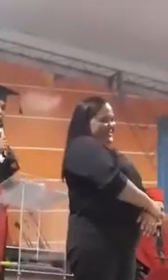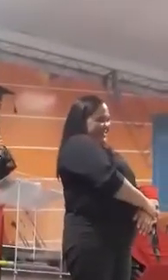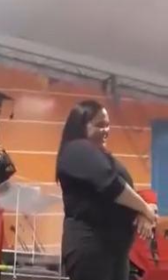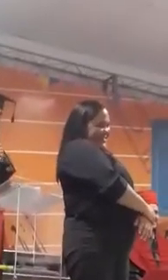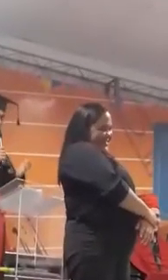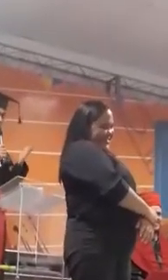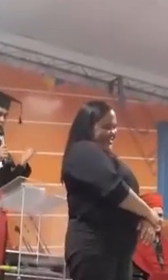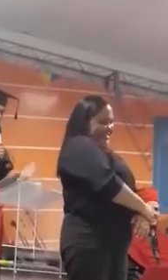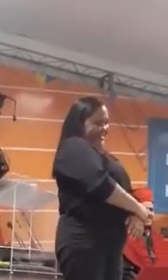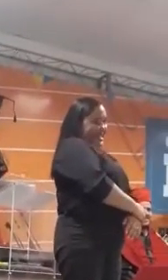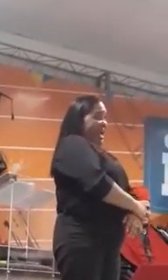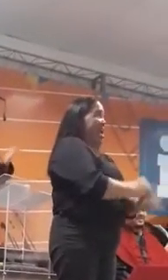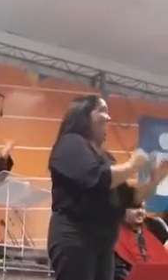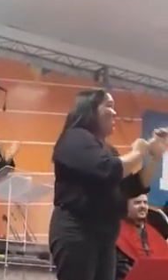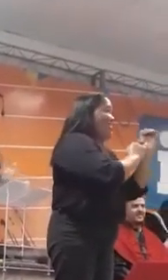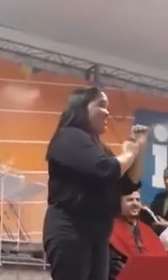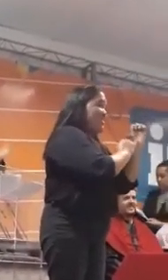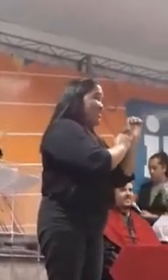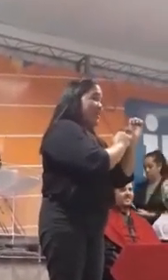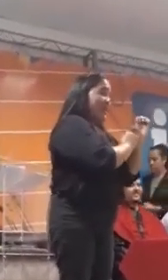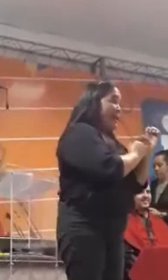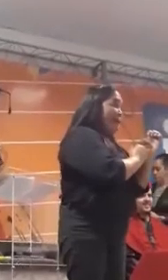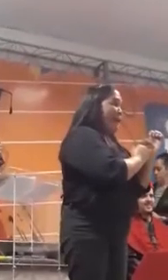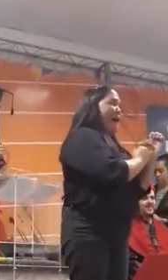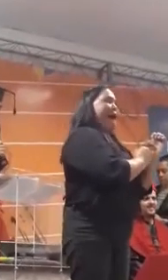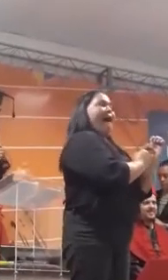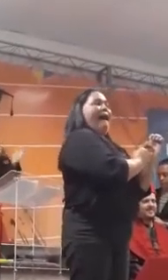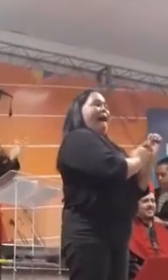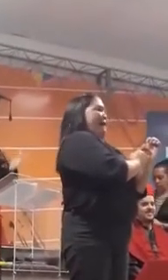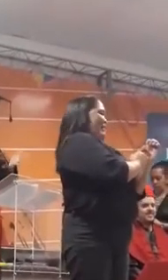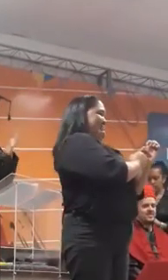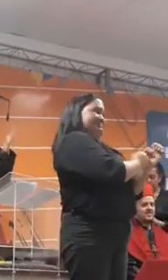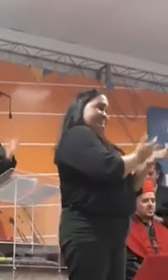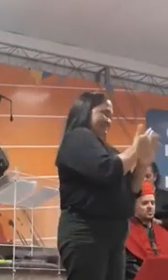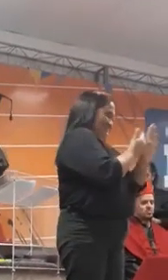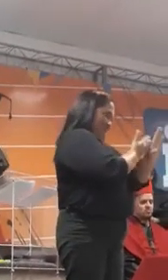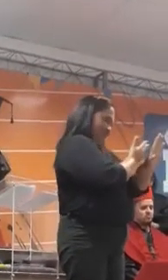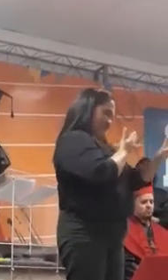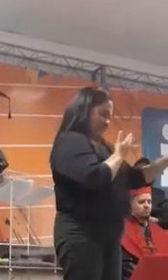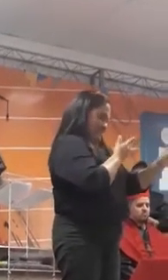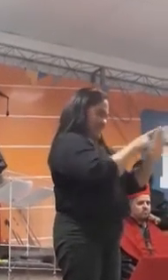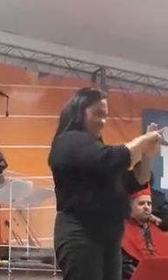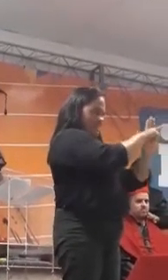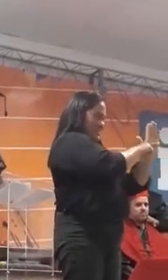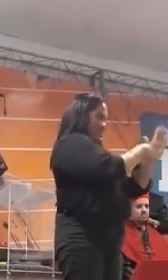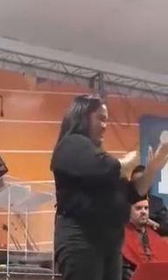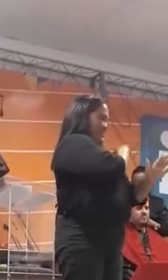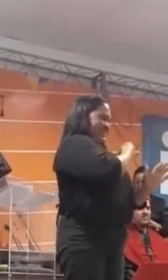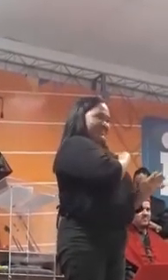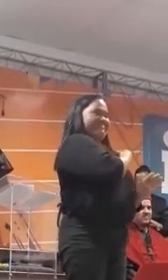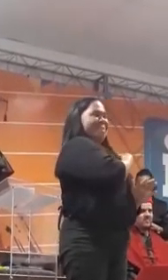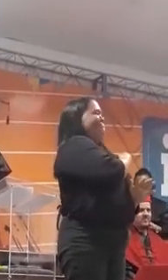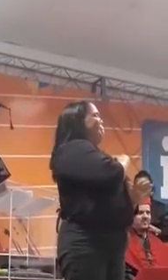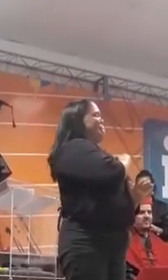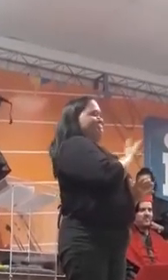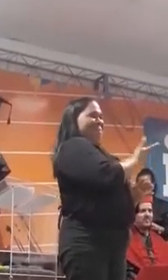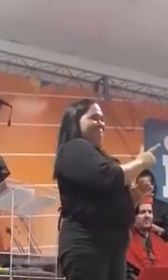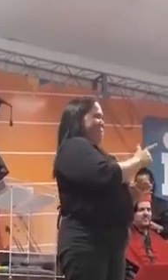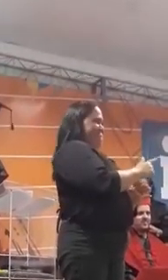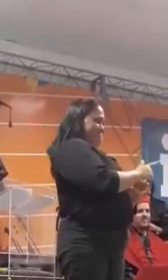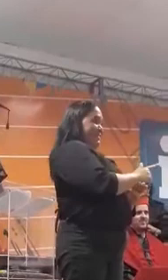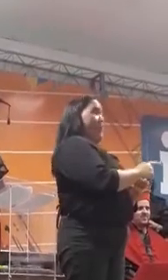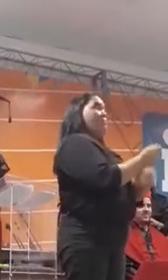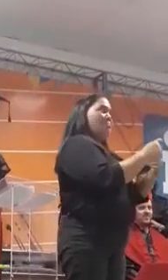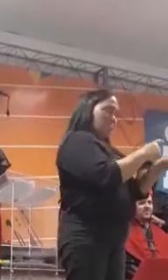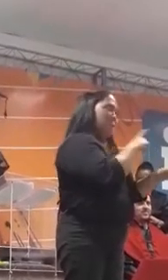Iema não é Iema sem um projeto de vida. Eita, primeiro ano que marcou para todos nós. Foi